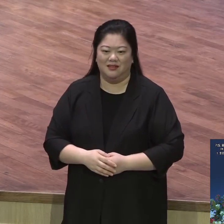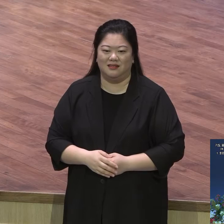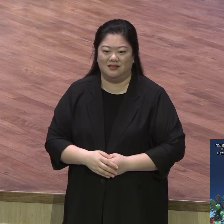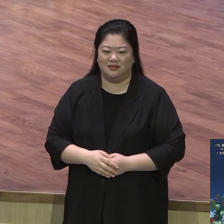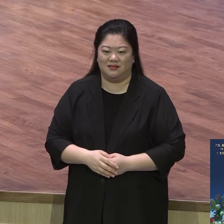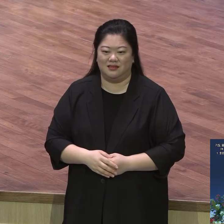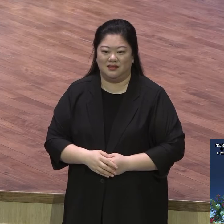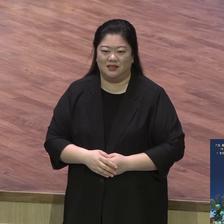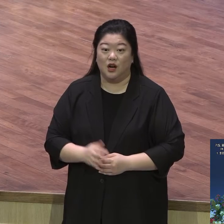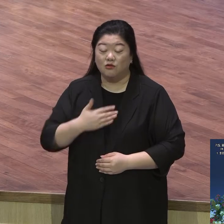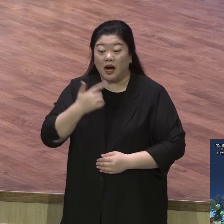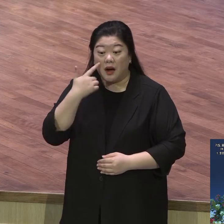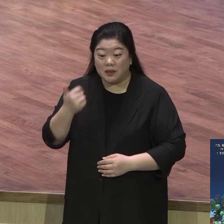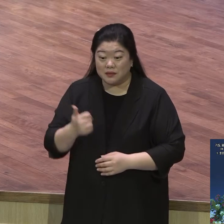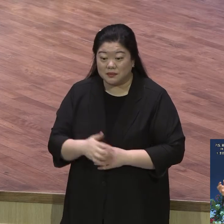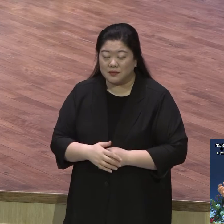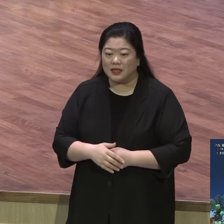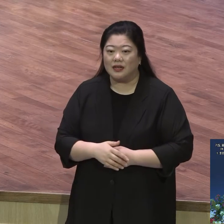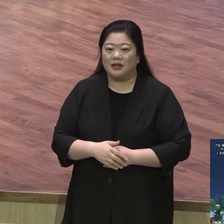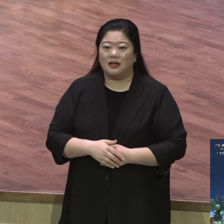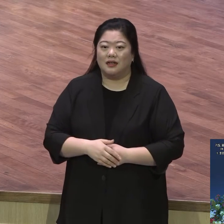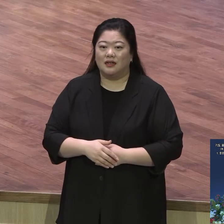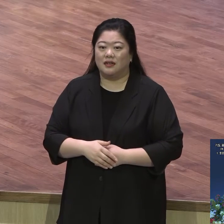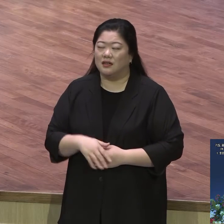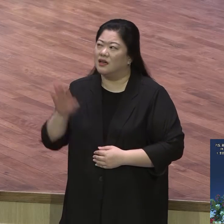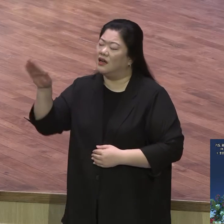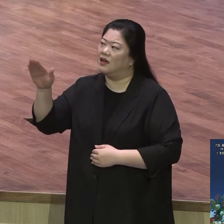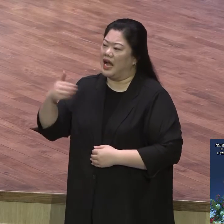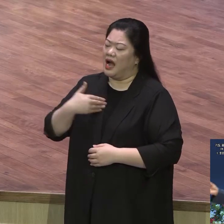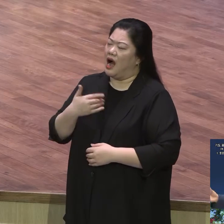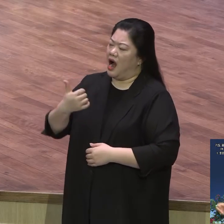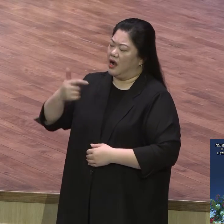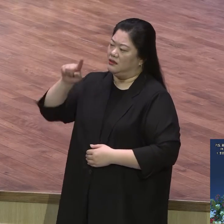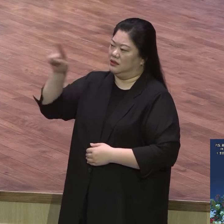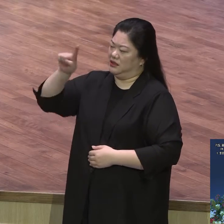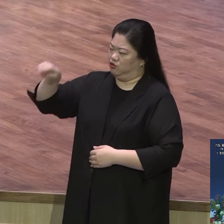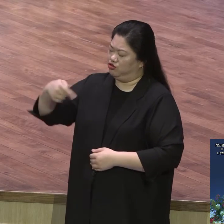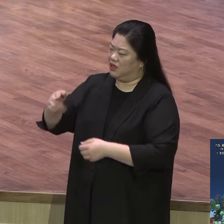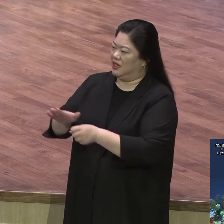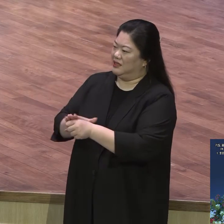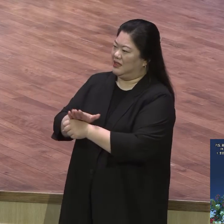이런 거 앞서 엄마 성경 내주고 나 성경 엄마 주라 아이고 참